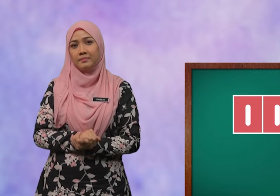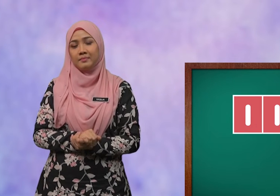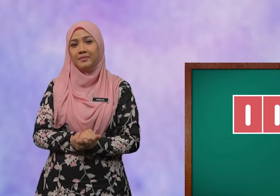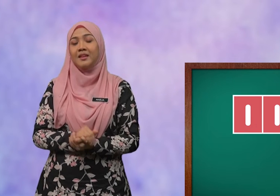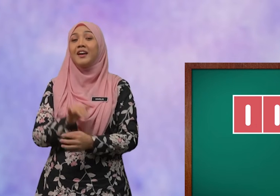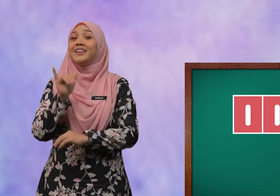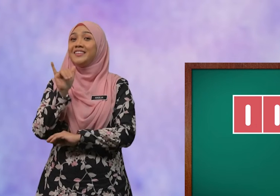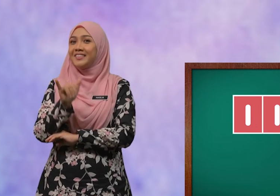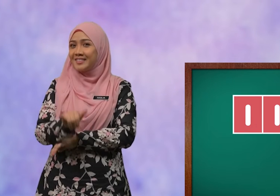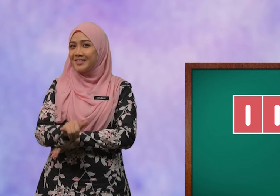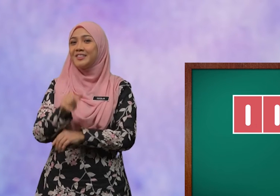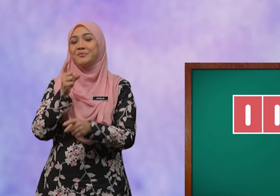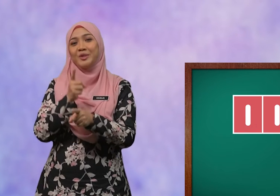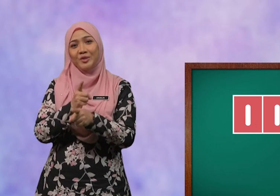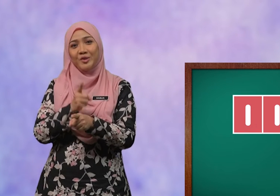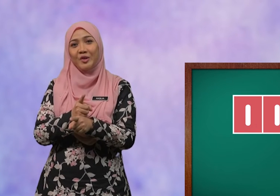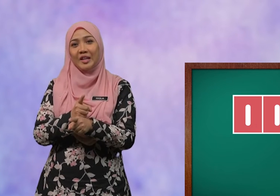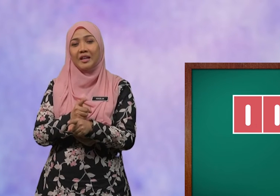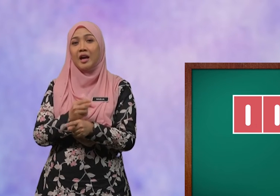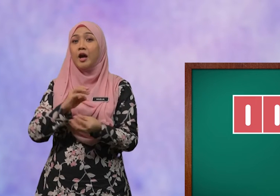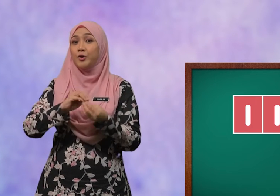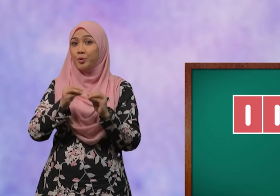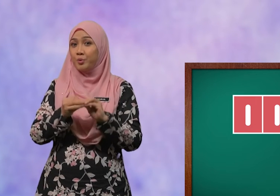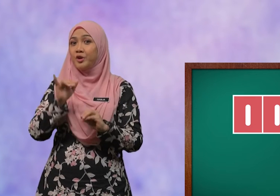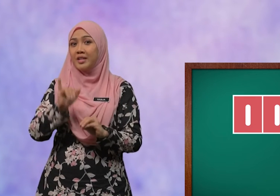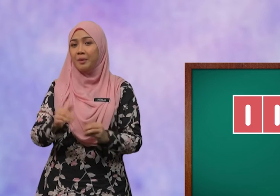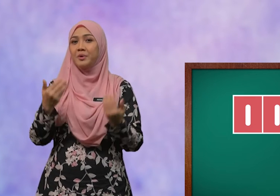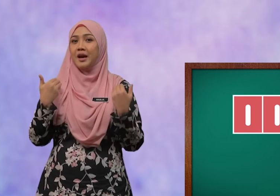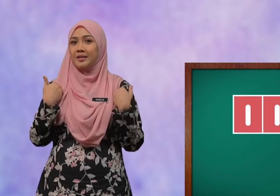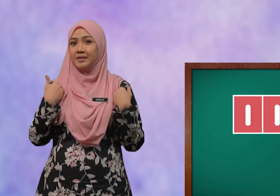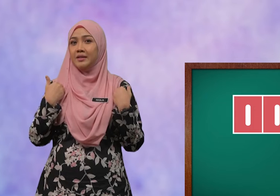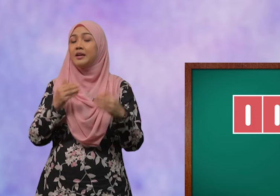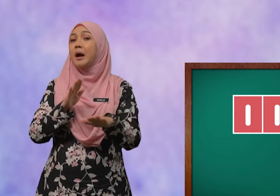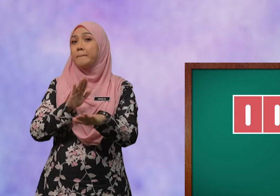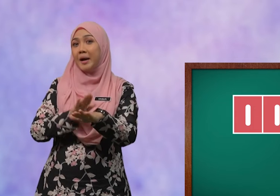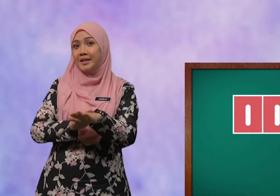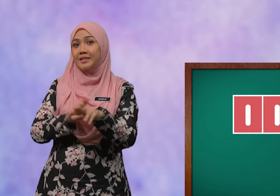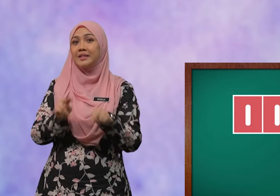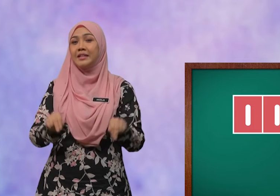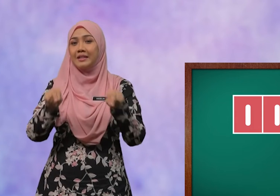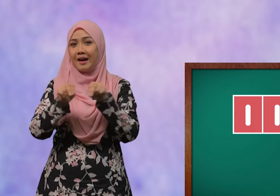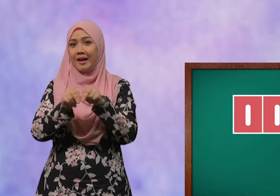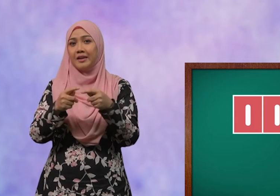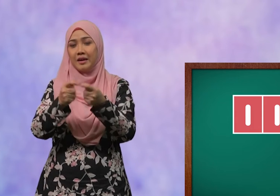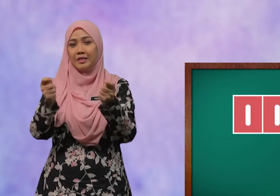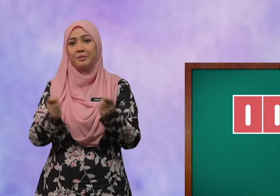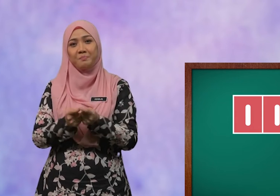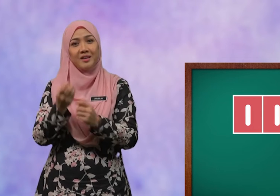Ya, betul. Nombor yang berada pada nilai tempat